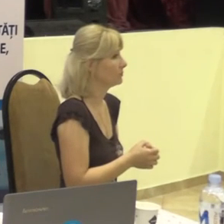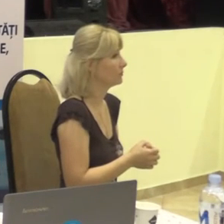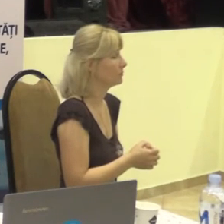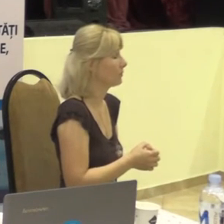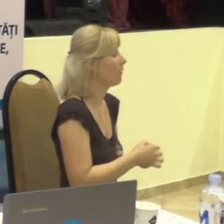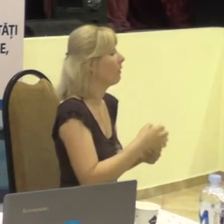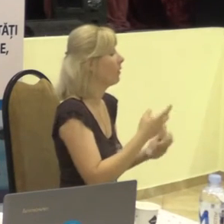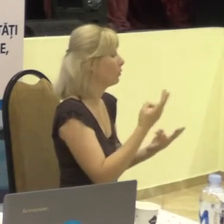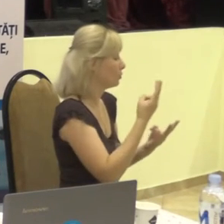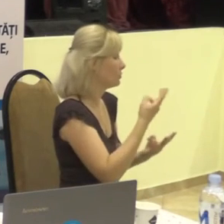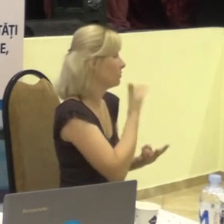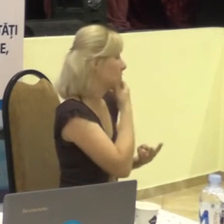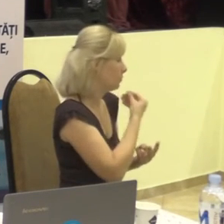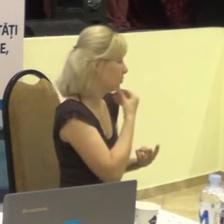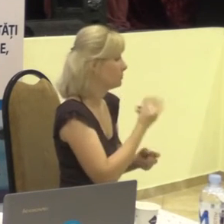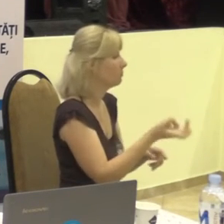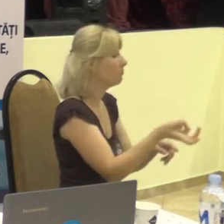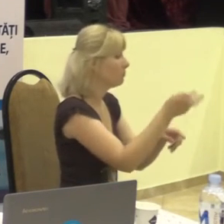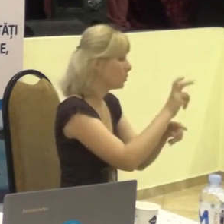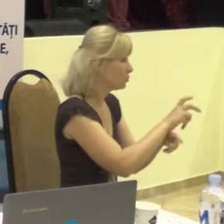venit o persoană să-l dă.